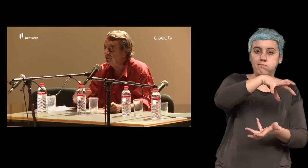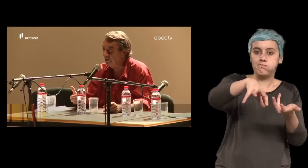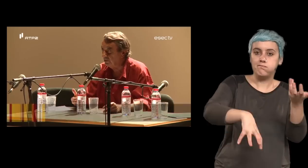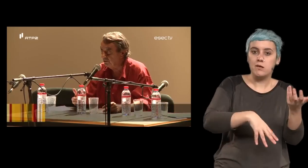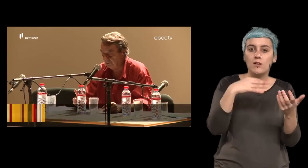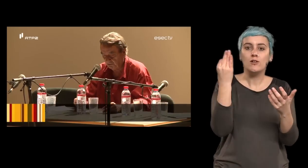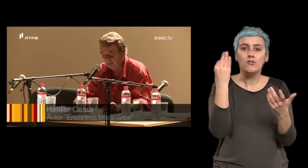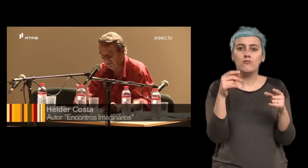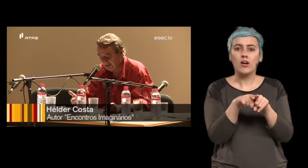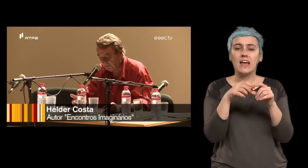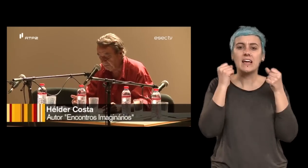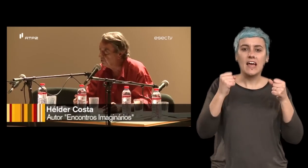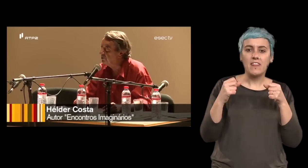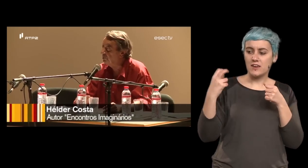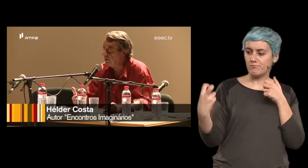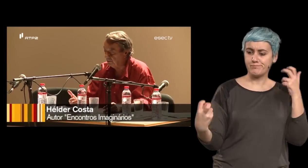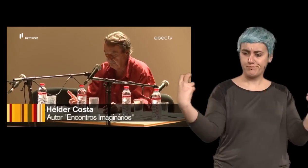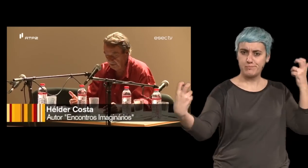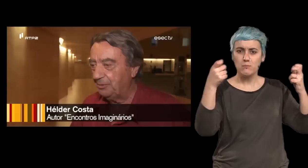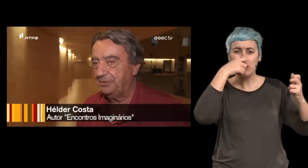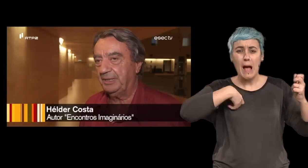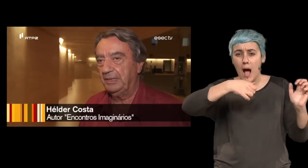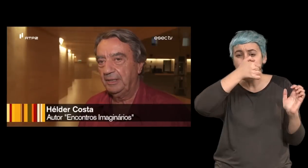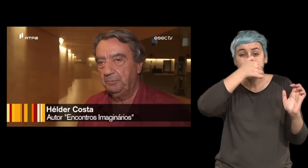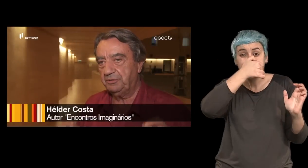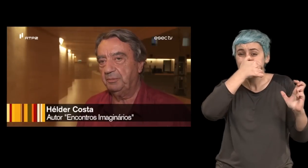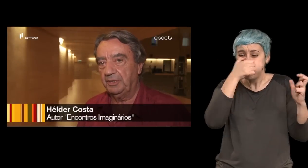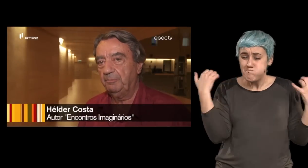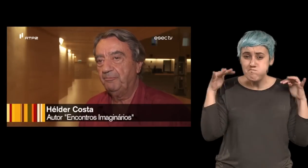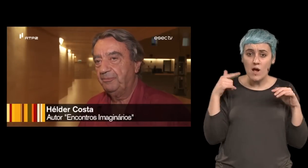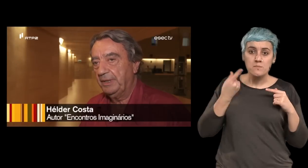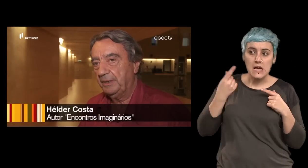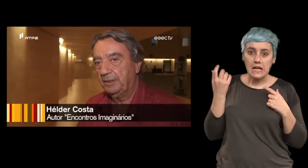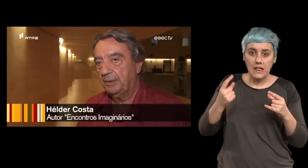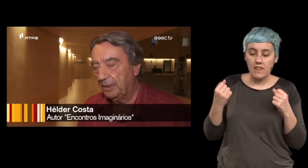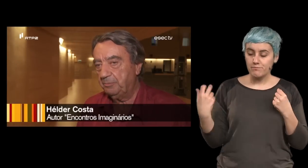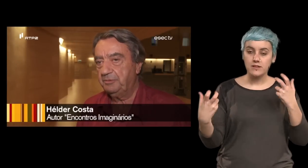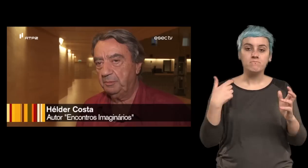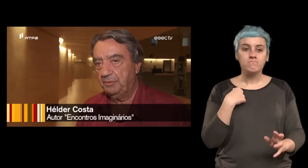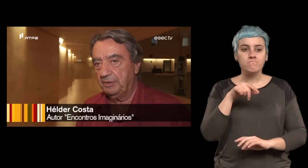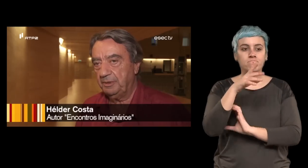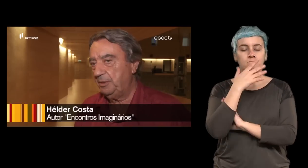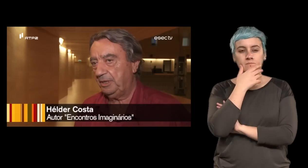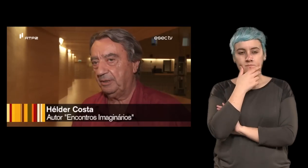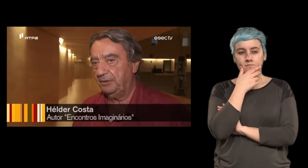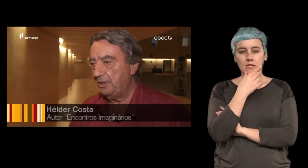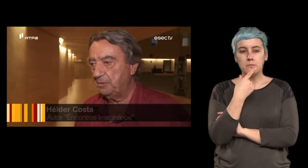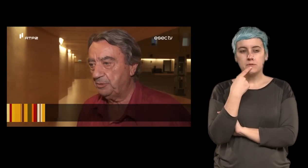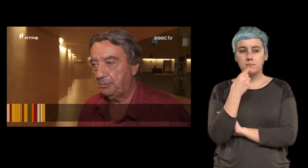bocadeiras dentro do palco ao pé deles porque já não cabia ninguém bom uma coisa e percebi ali percebi perfeitamente espera aí isto é mesmo outra